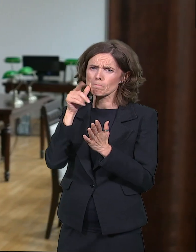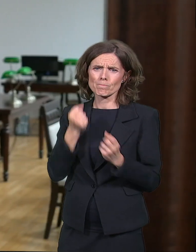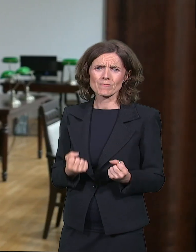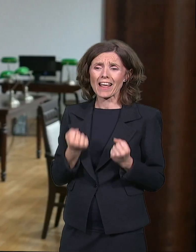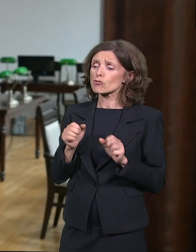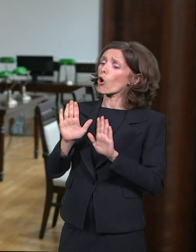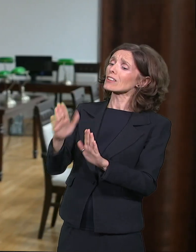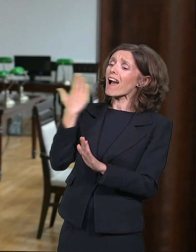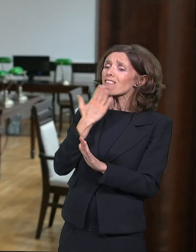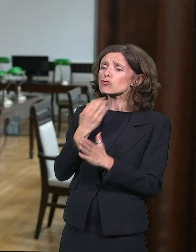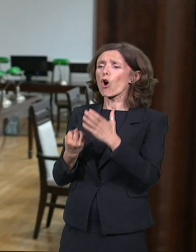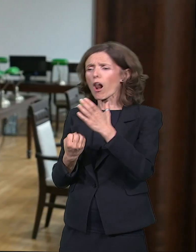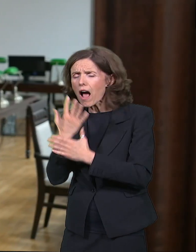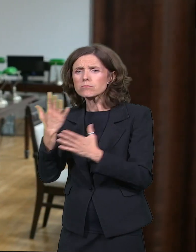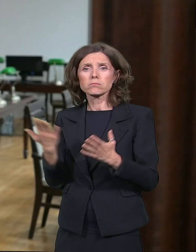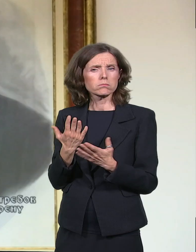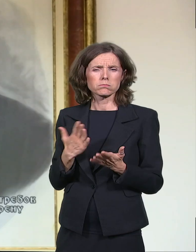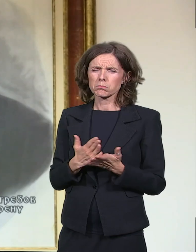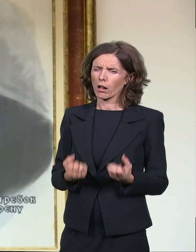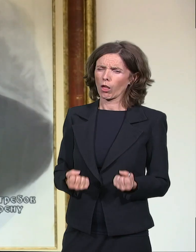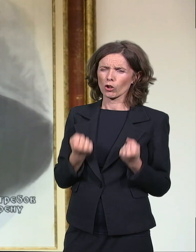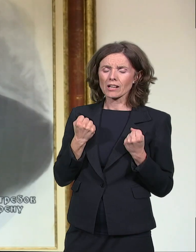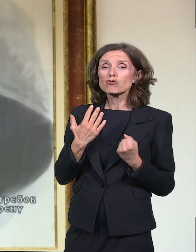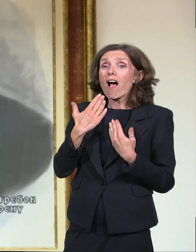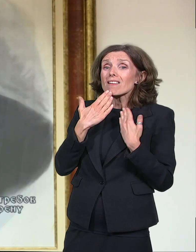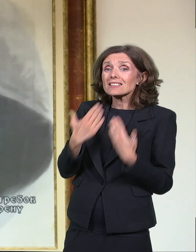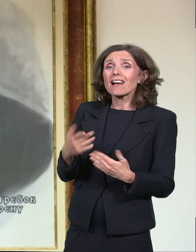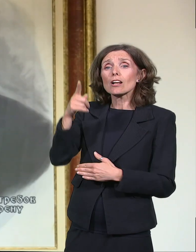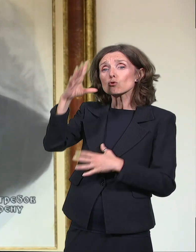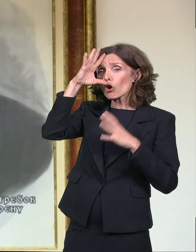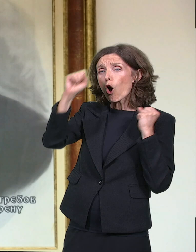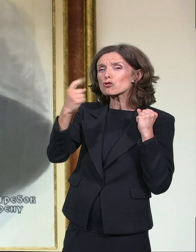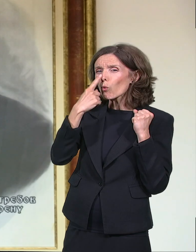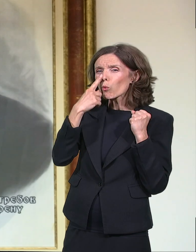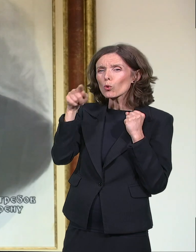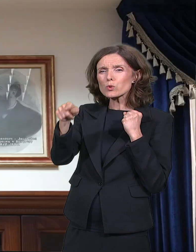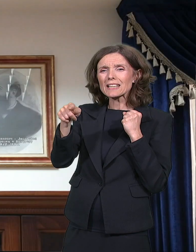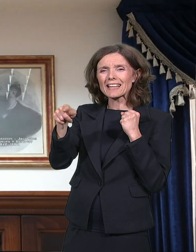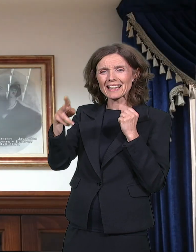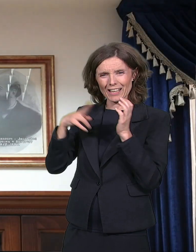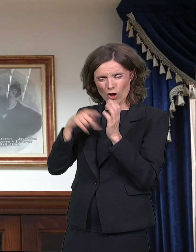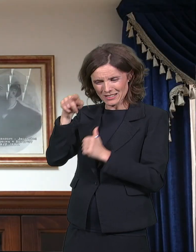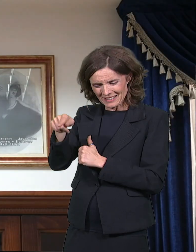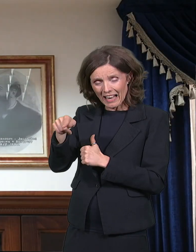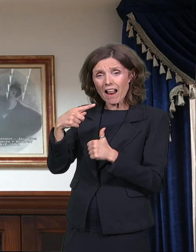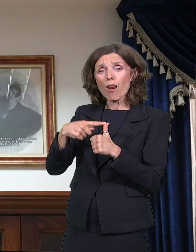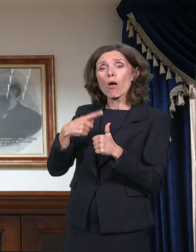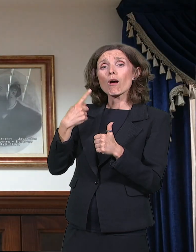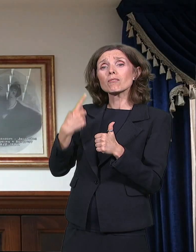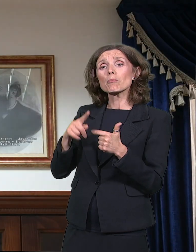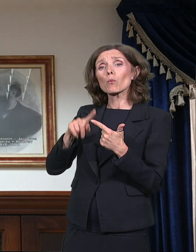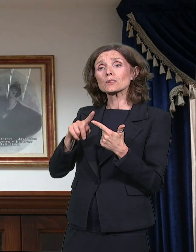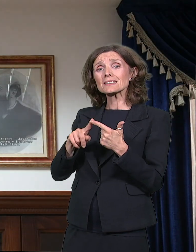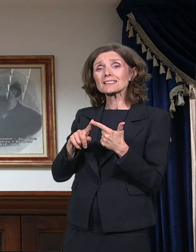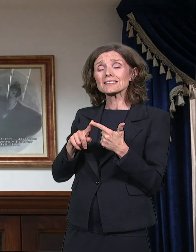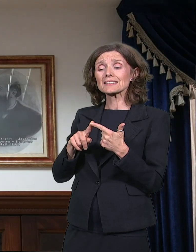takvu školu, ali najviše zalaganjem konzula Jostrebova i darivanjem